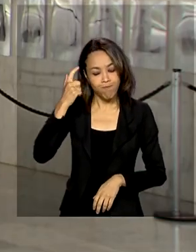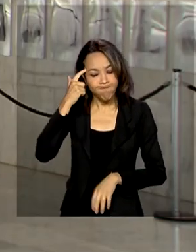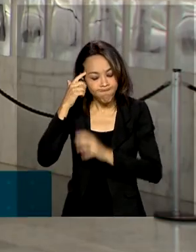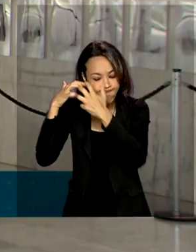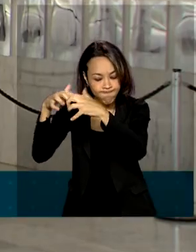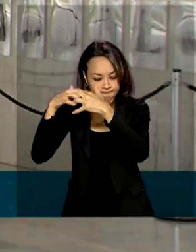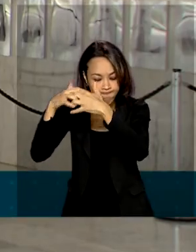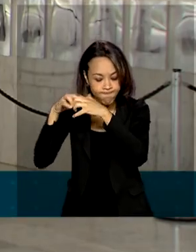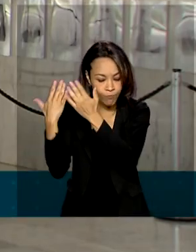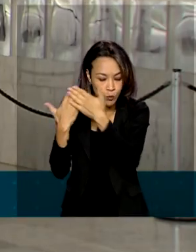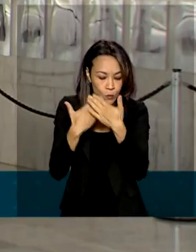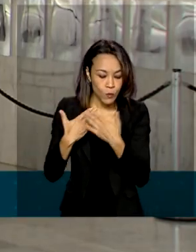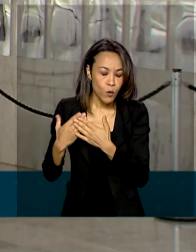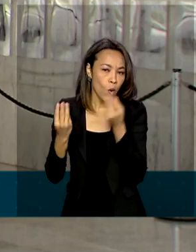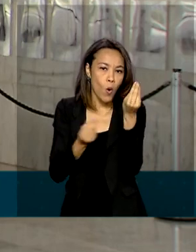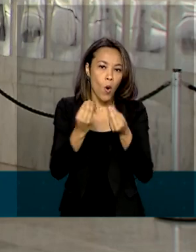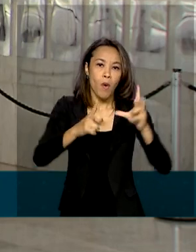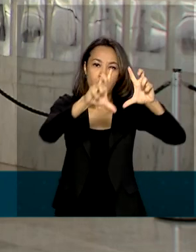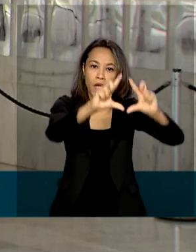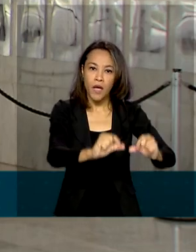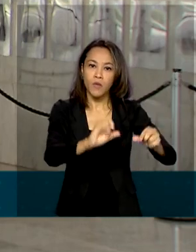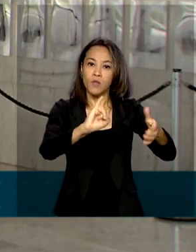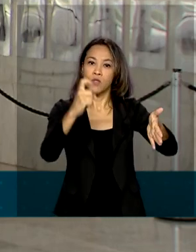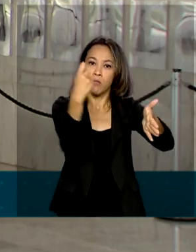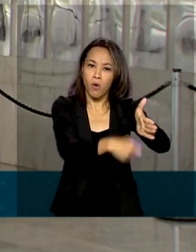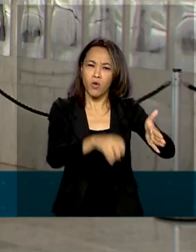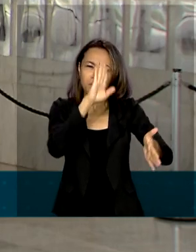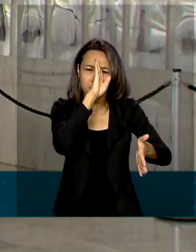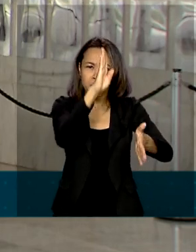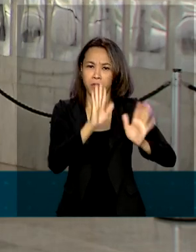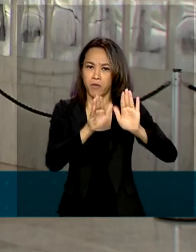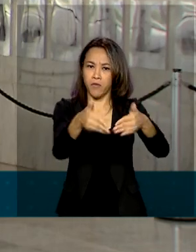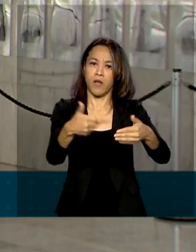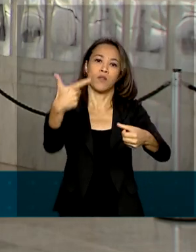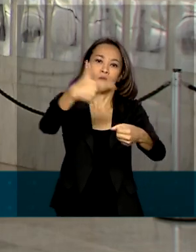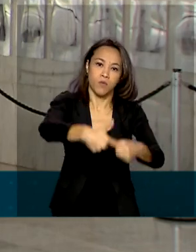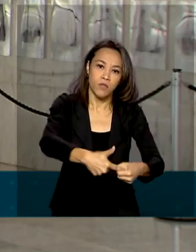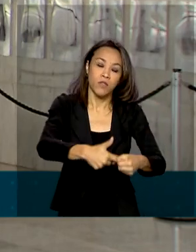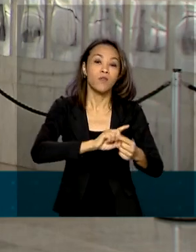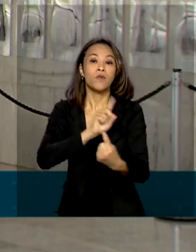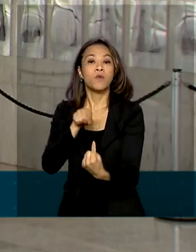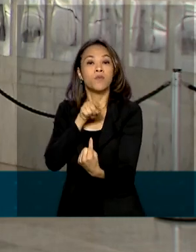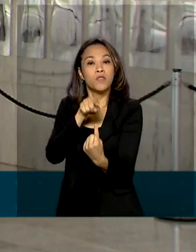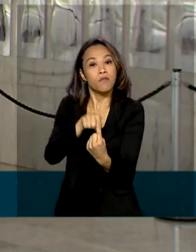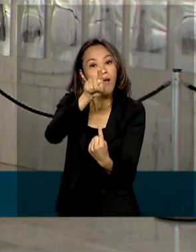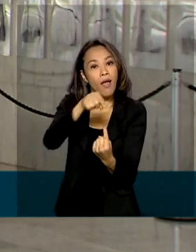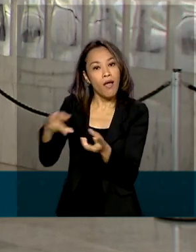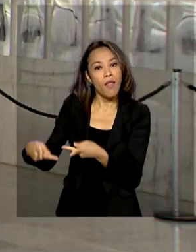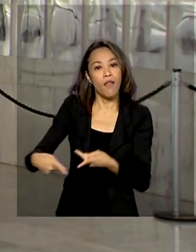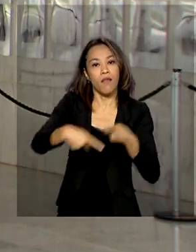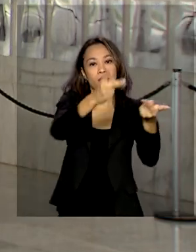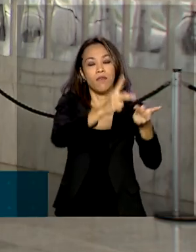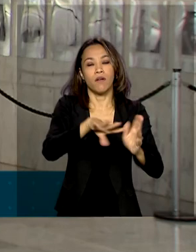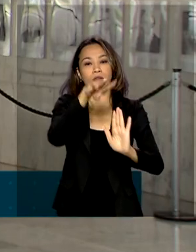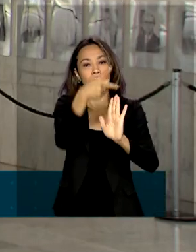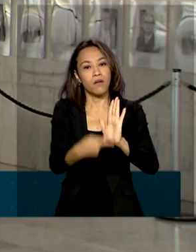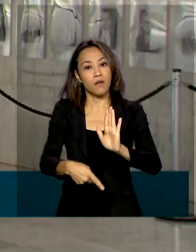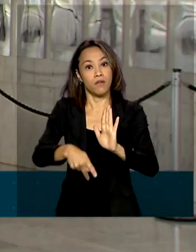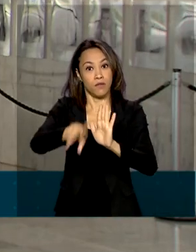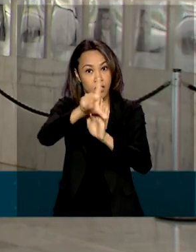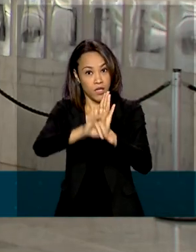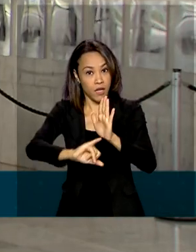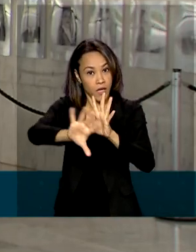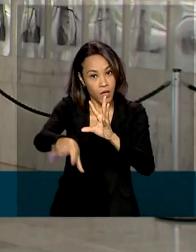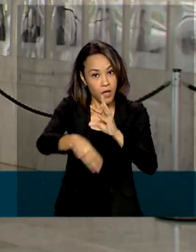reduzir os impostos, principalmente no preço dos combustíveis. A ideia é mandar um projeto de lei complementar ao Congresso